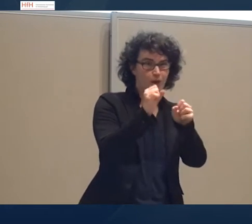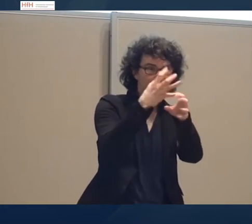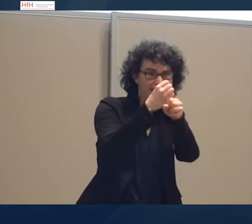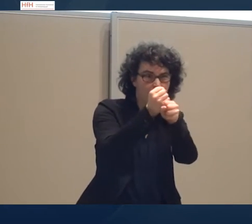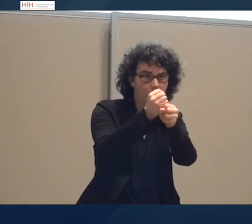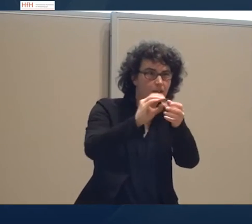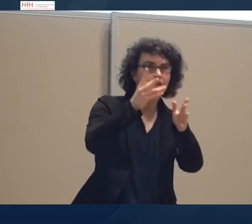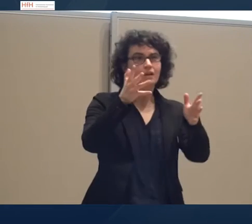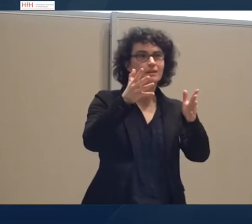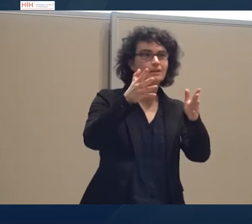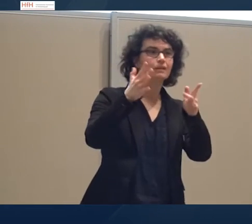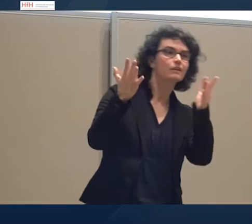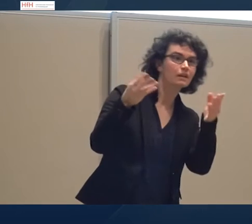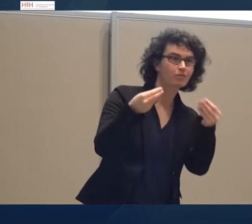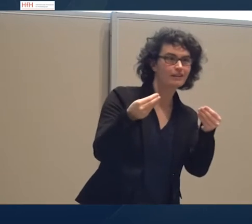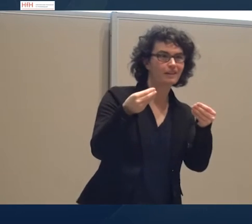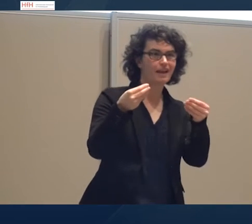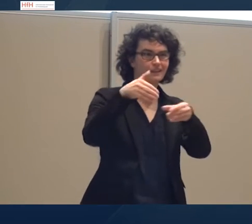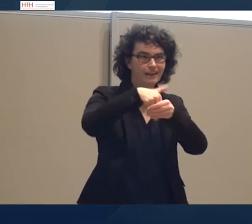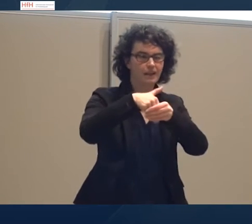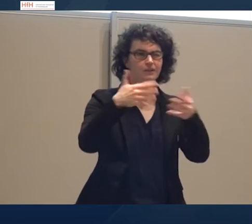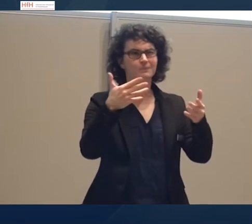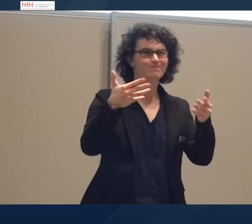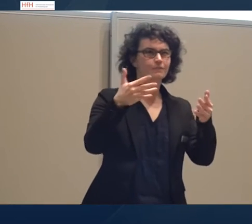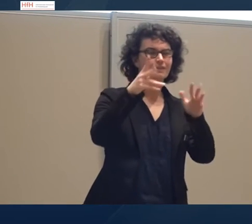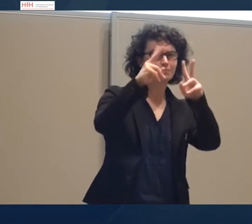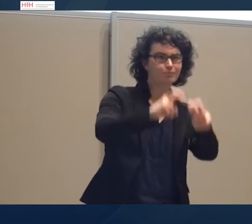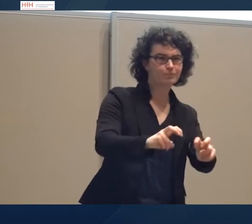die Textualität per se ohne weiter zu untersuchen.